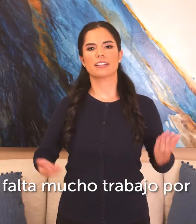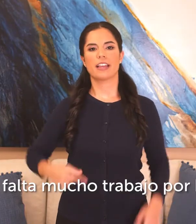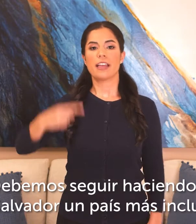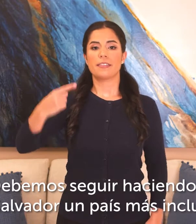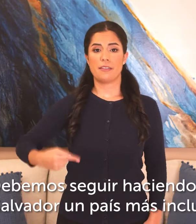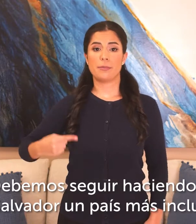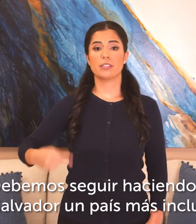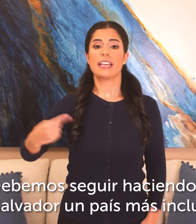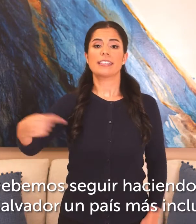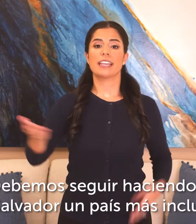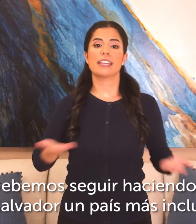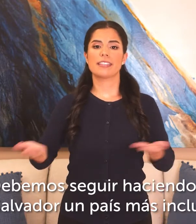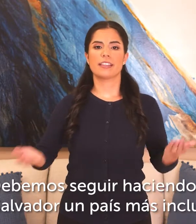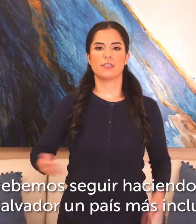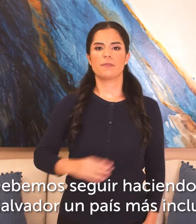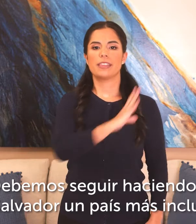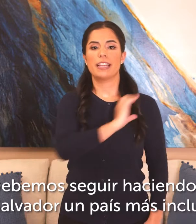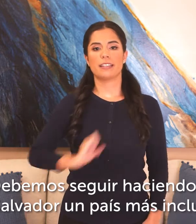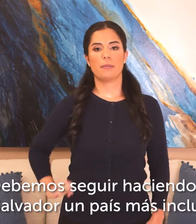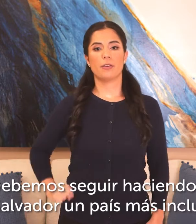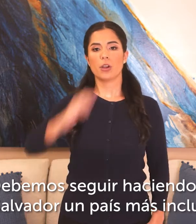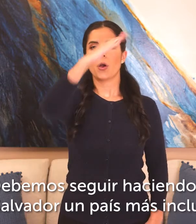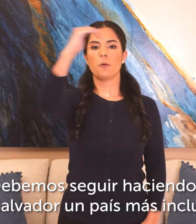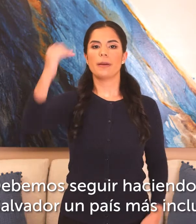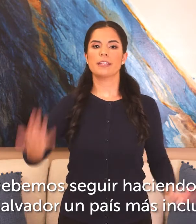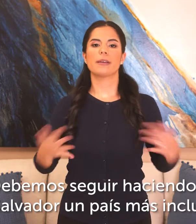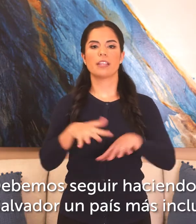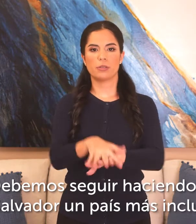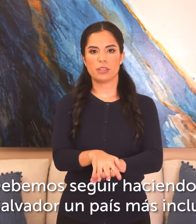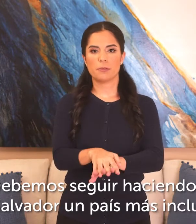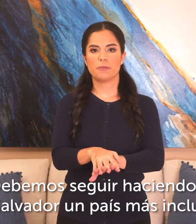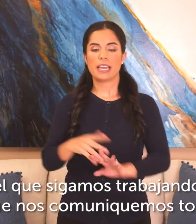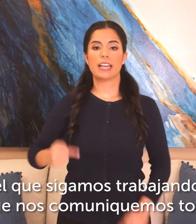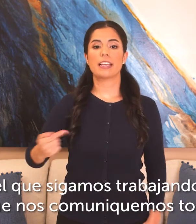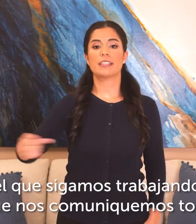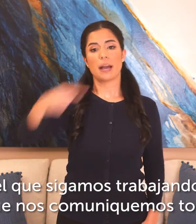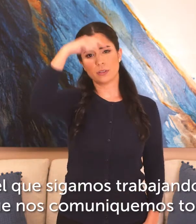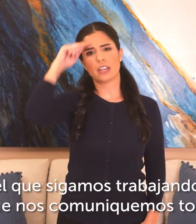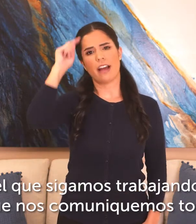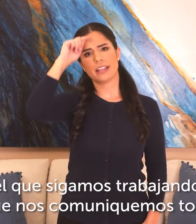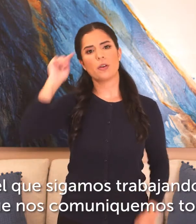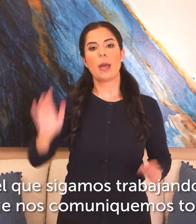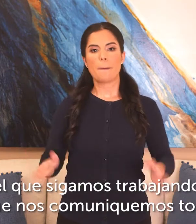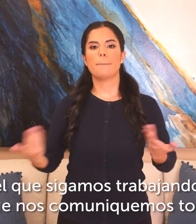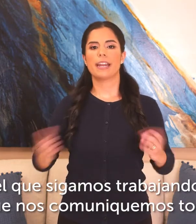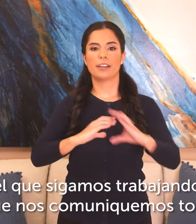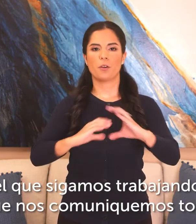debemos seguir haciendo de el salvador un país más inclusivo en el que sigamos trabajando para que nos